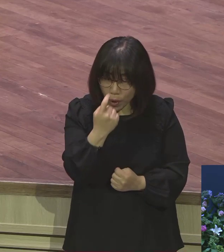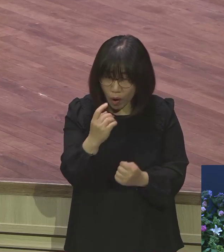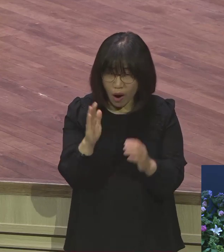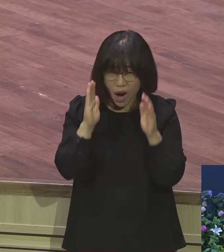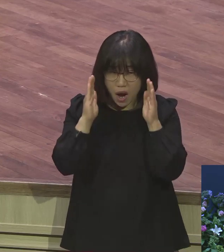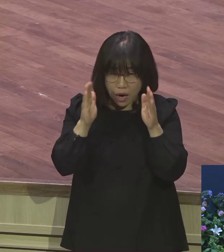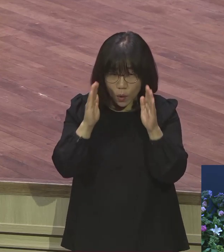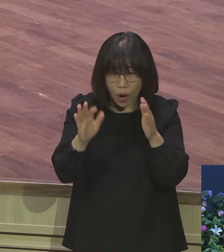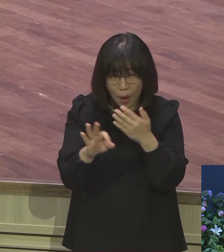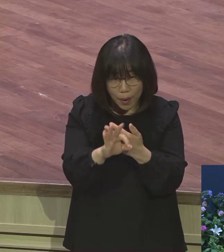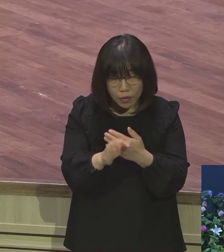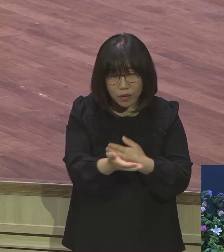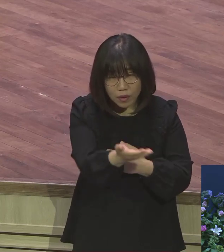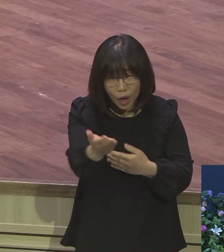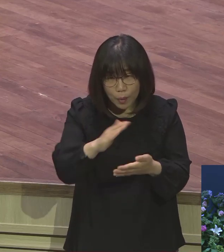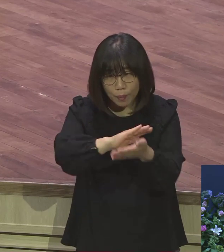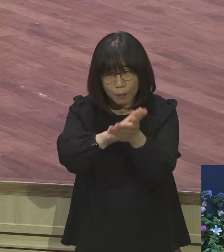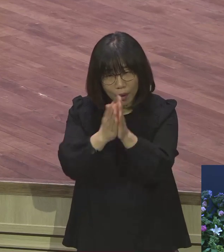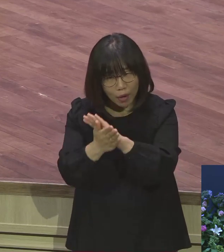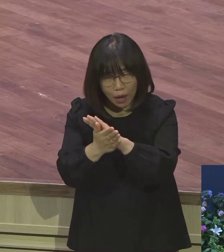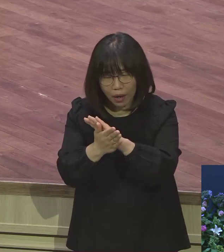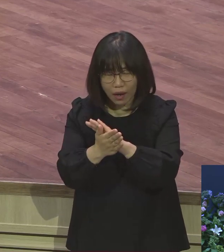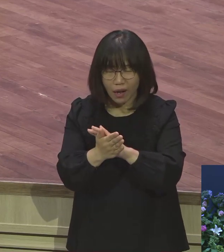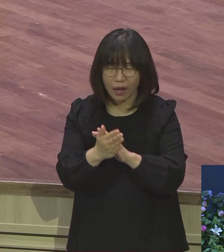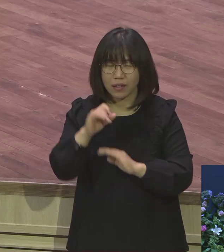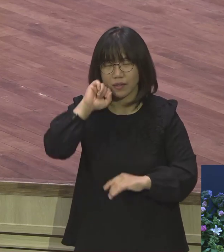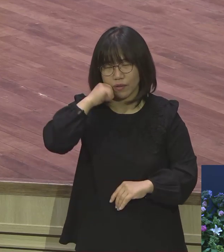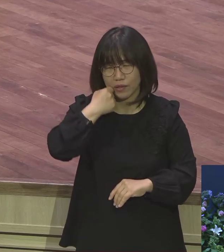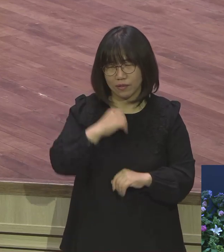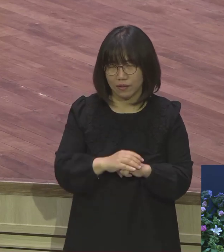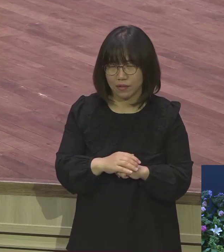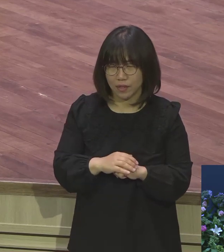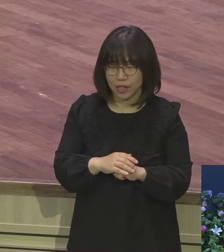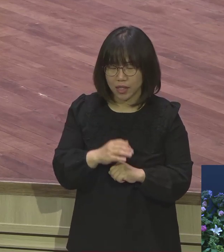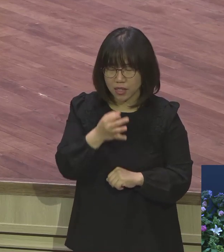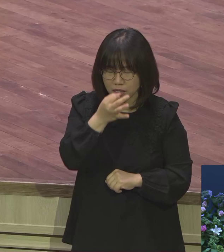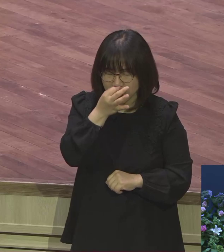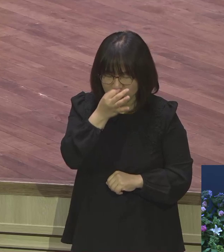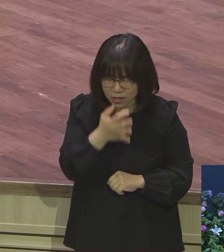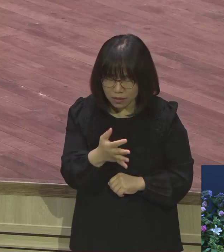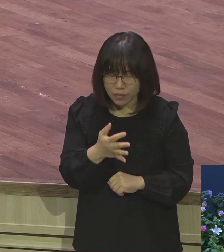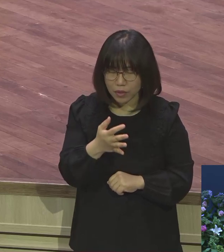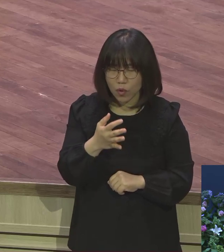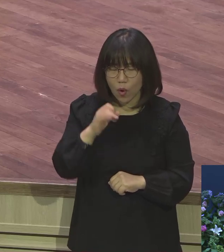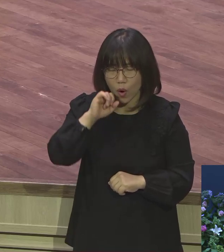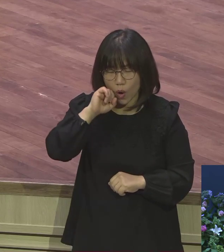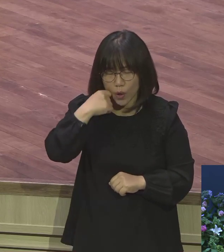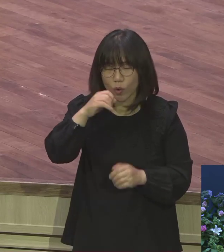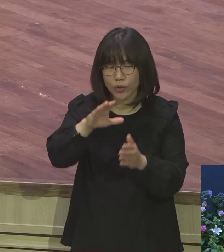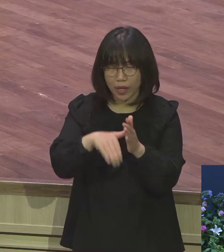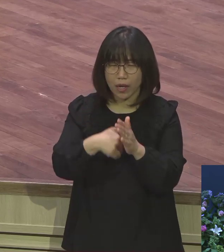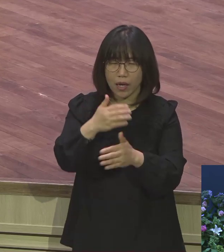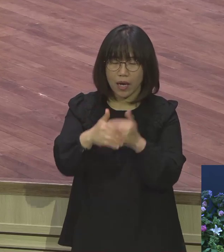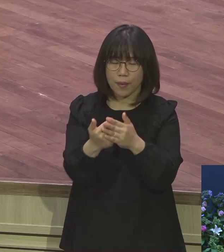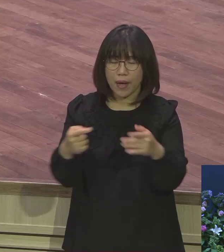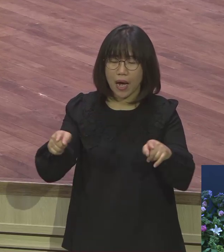변화시킵니다 야 하나님의 말씀이 그대로 성취되는 거구나 우리 영계자 성도들은 매 예배